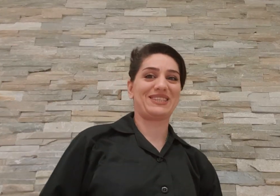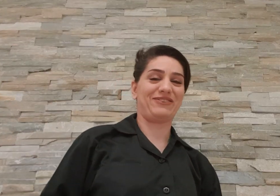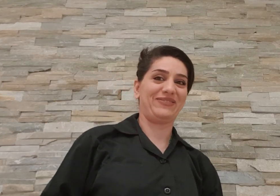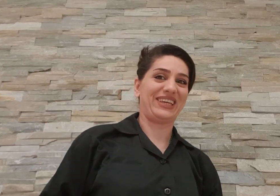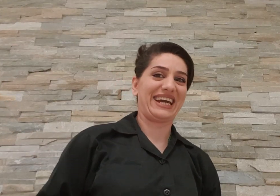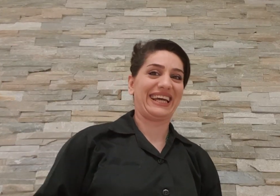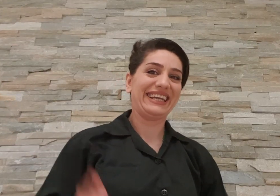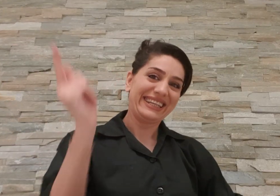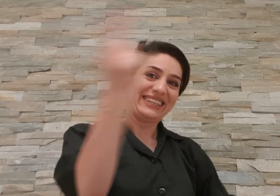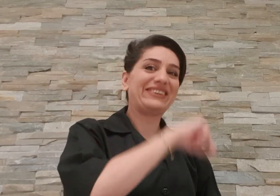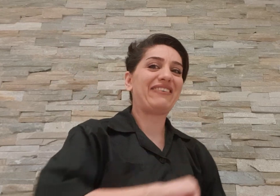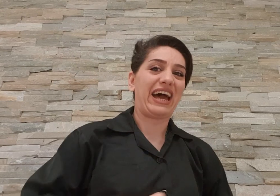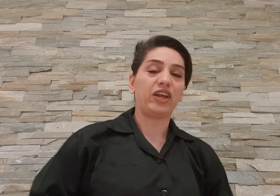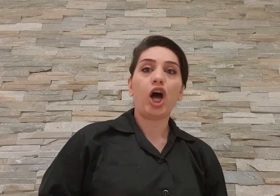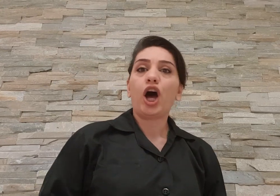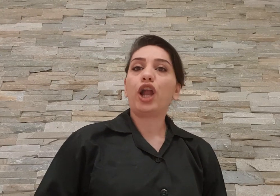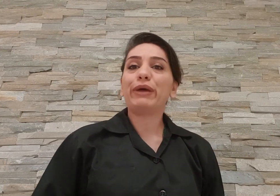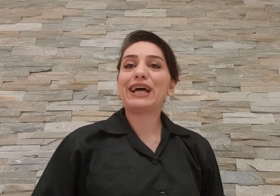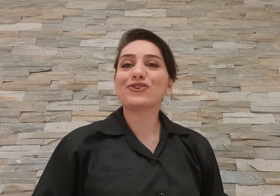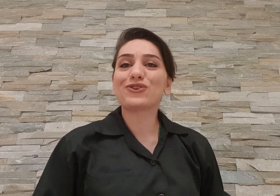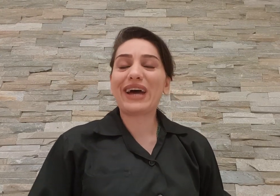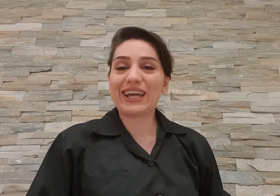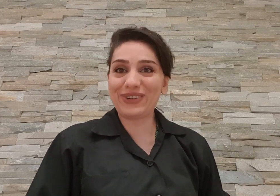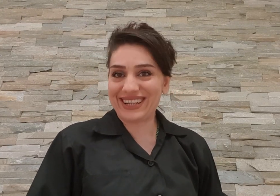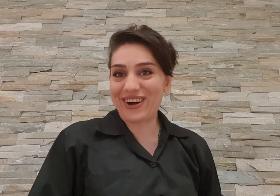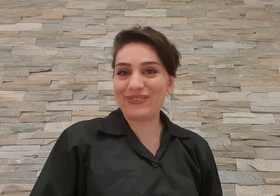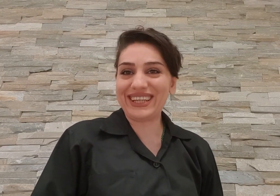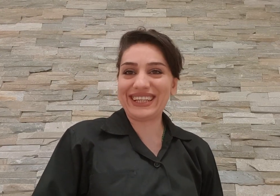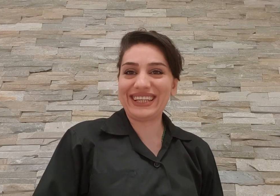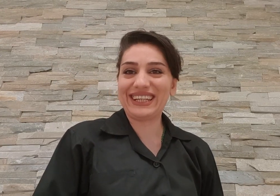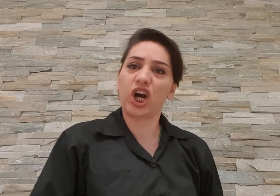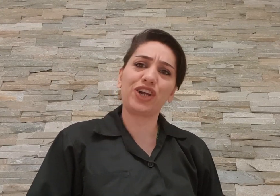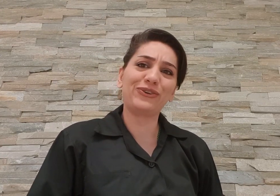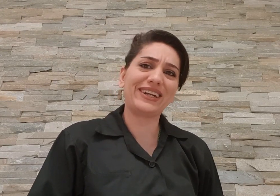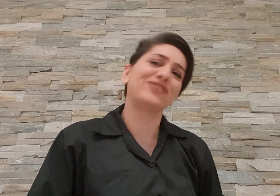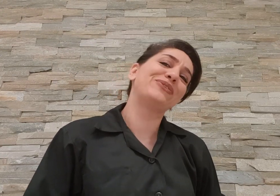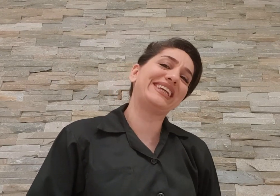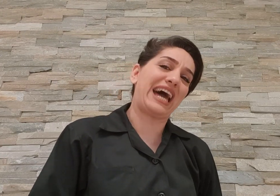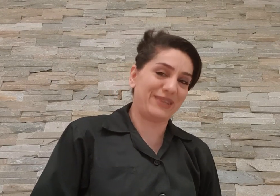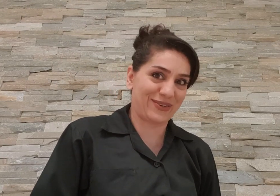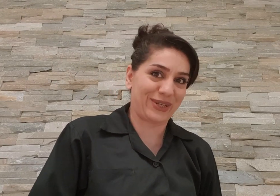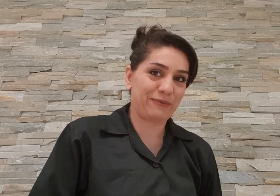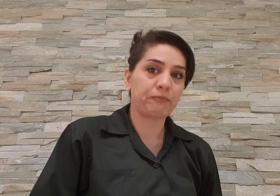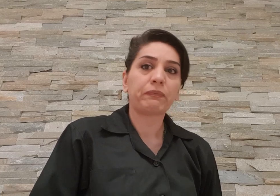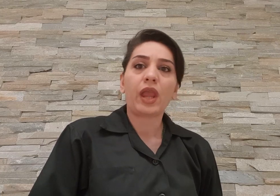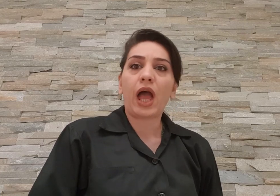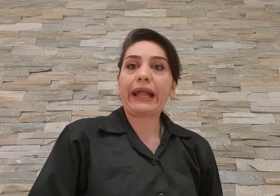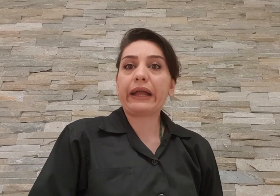استفاده میکردن خوردم به همین ها حالا ملد جا شما اگه کولر آبی دارین کانال کولراتون رو بریم تمیز کنیم اگر